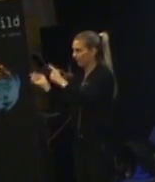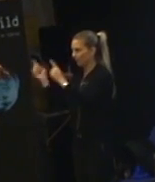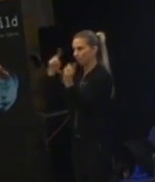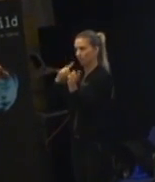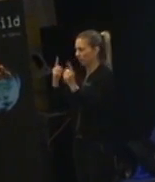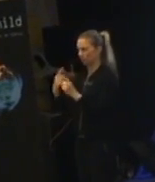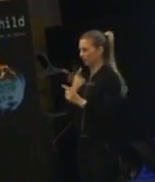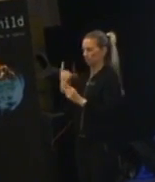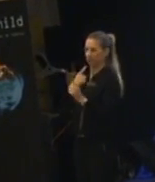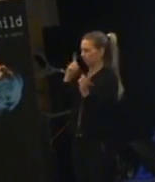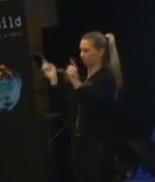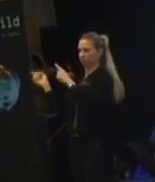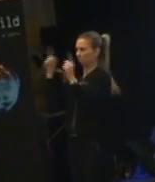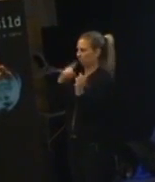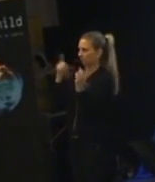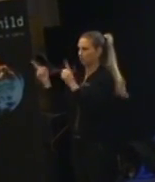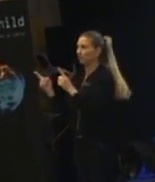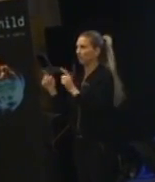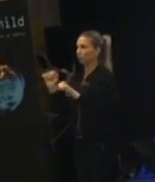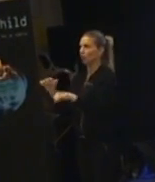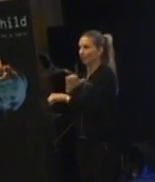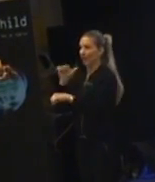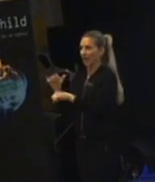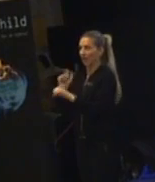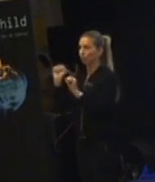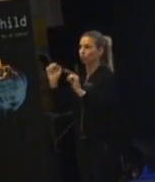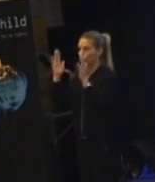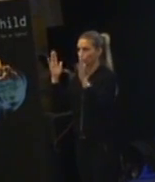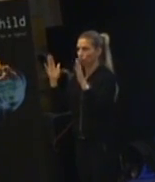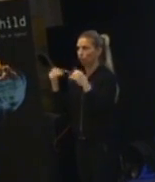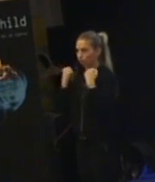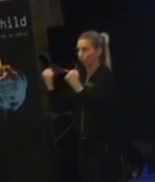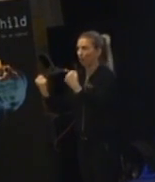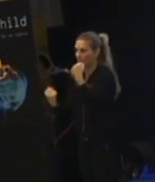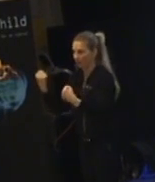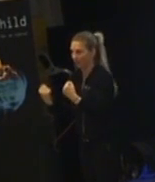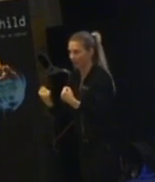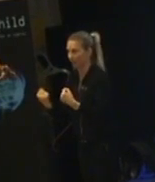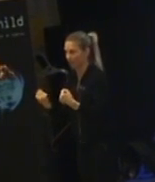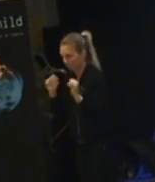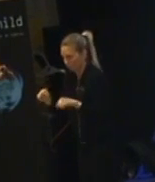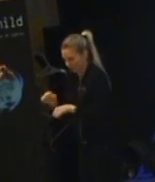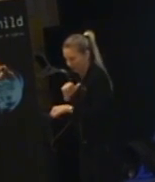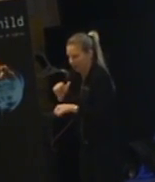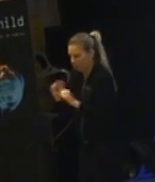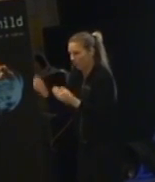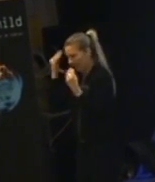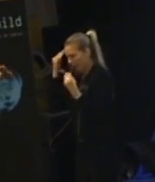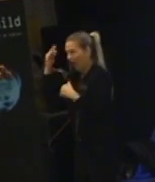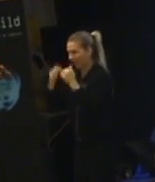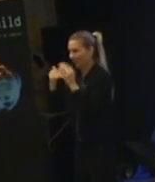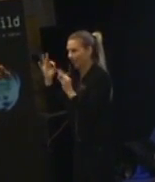Åh vad jobbigt det blir för senare. Där får man ju träna. Måste man ju klara av att träna. du ska ju köra bil sen. Så att såklart måste du lära dig att hantera